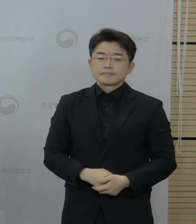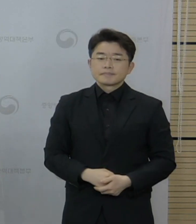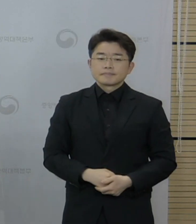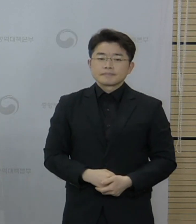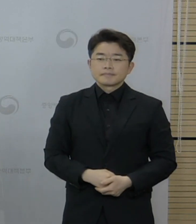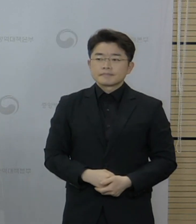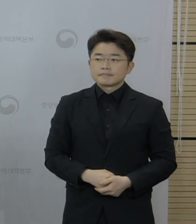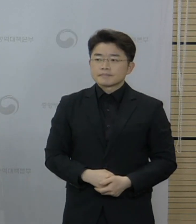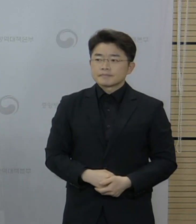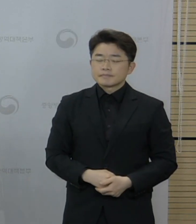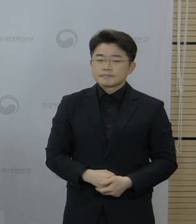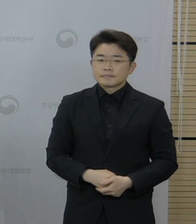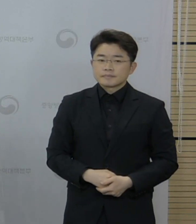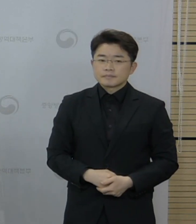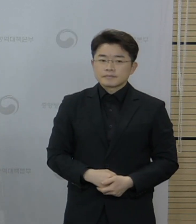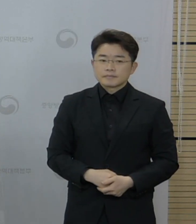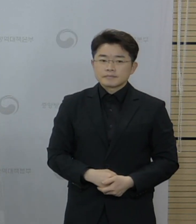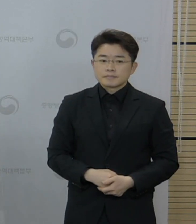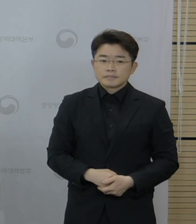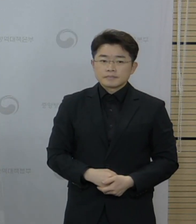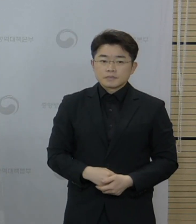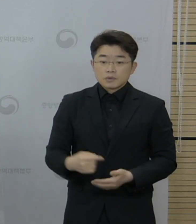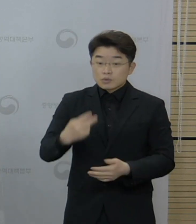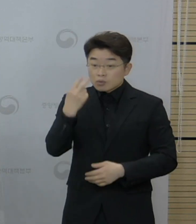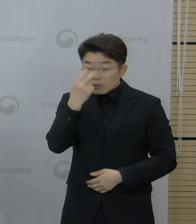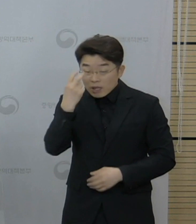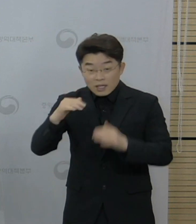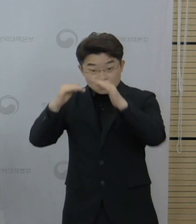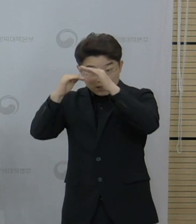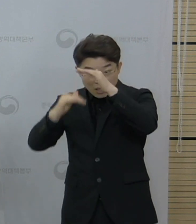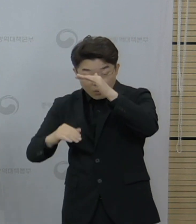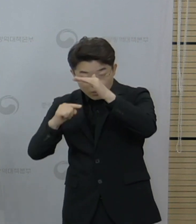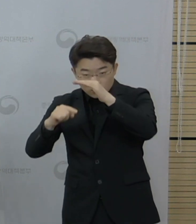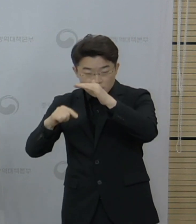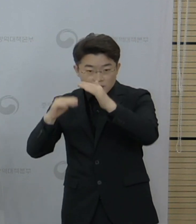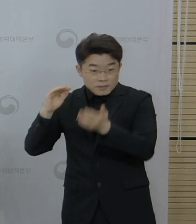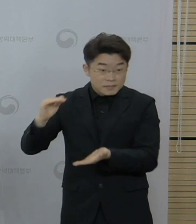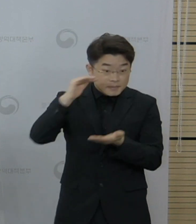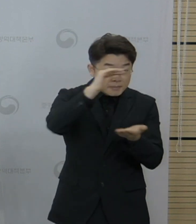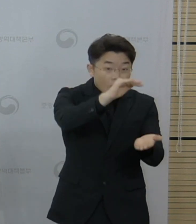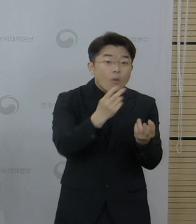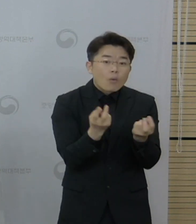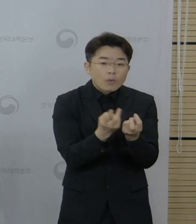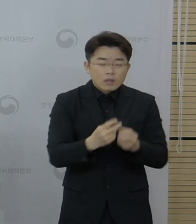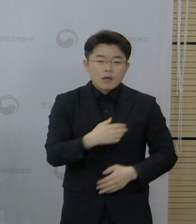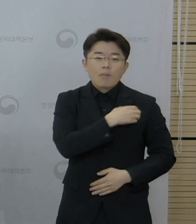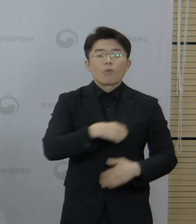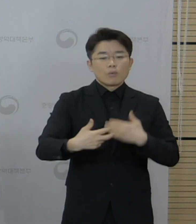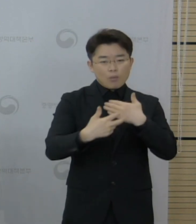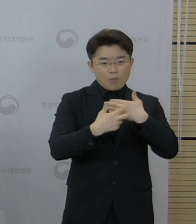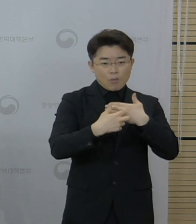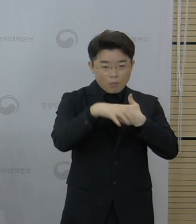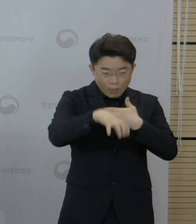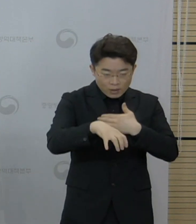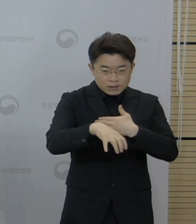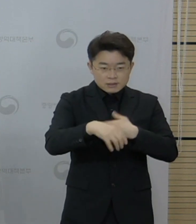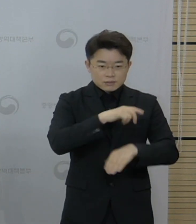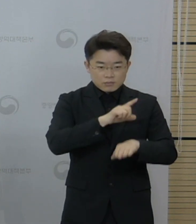당사자 가족에게는 조사를 시행한 시도 또는 보건소를 통해서